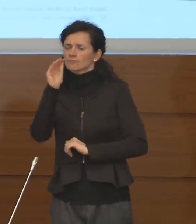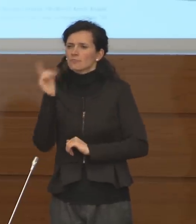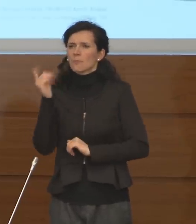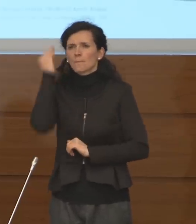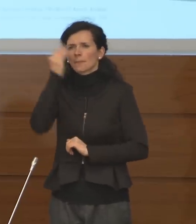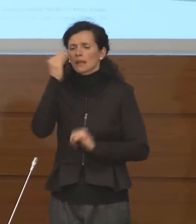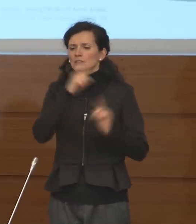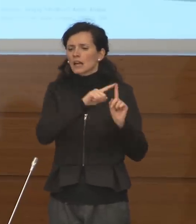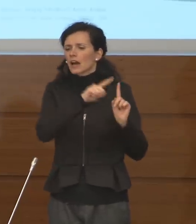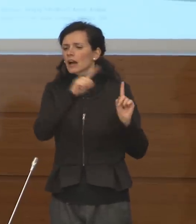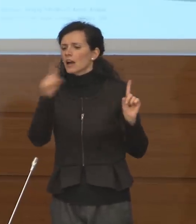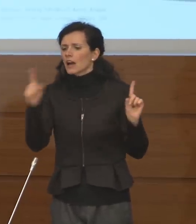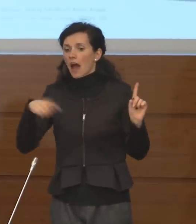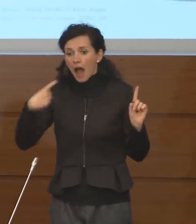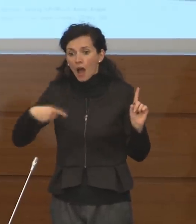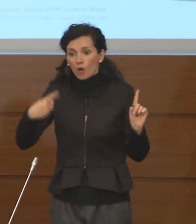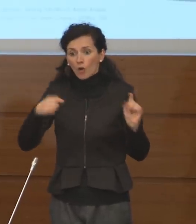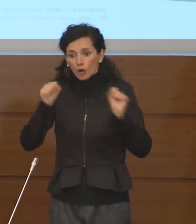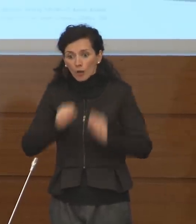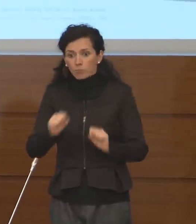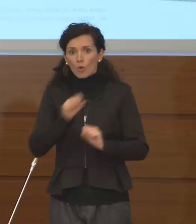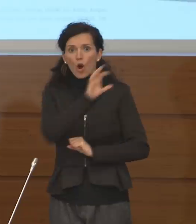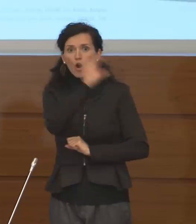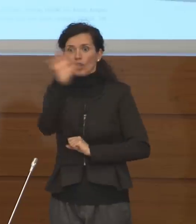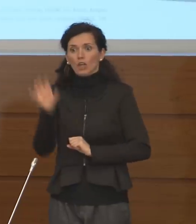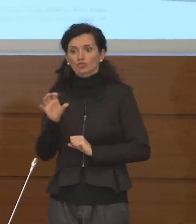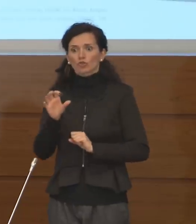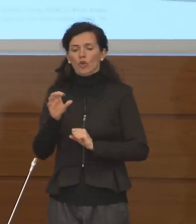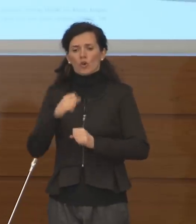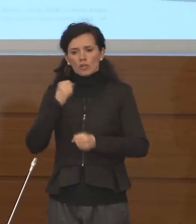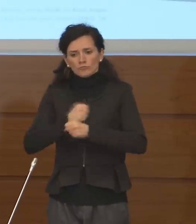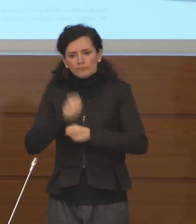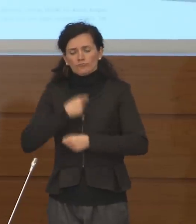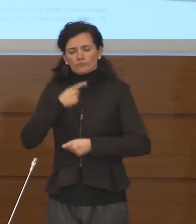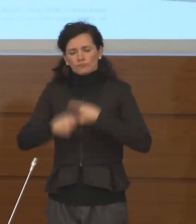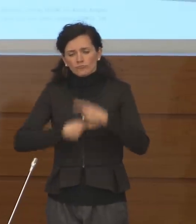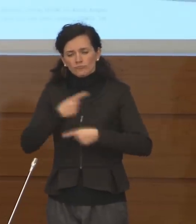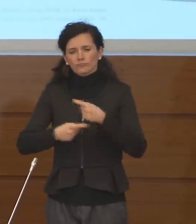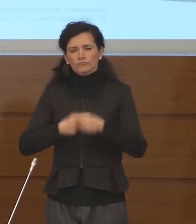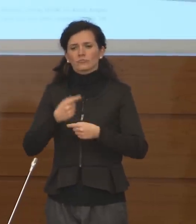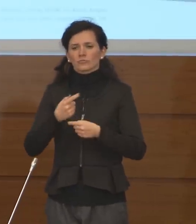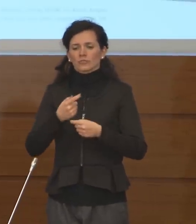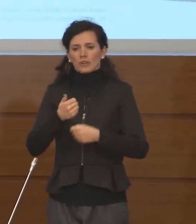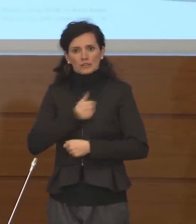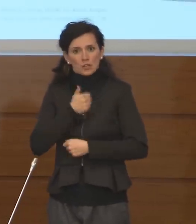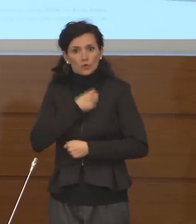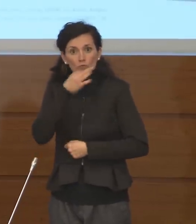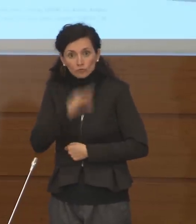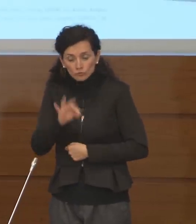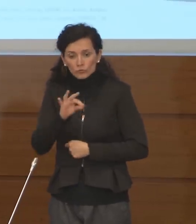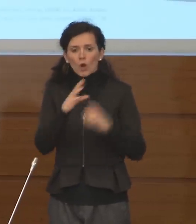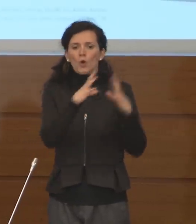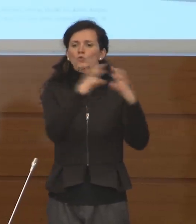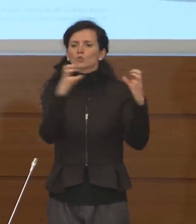ancora possono reggere i sistemi regionali e quali e quante strutture state